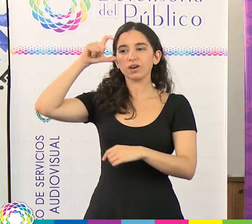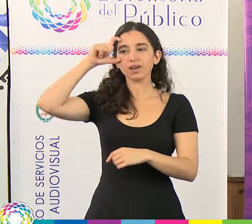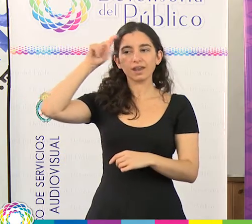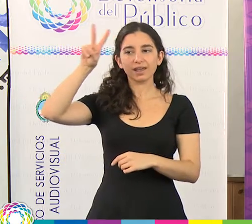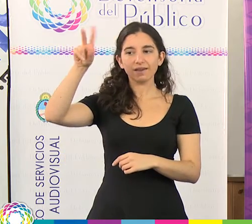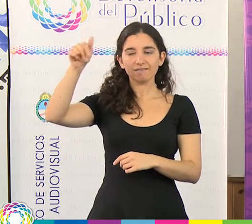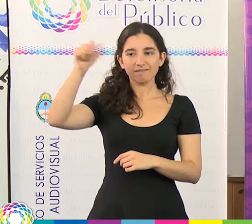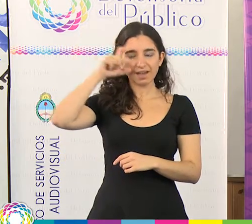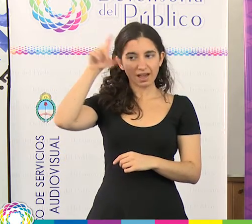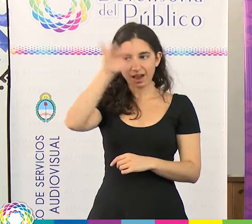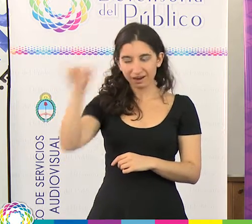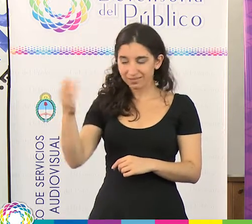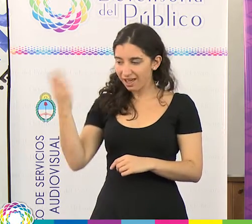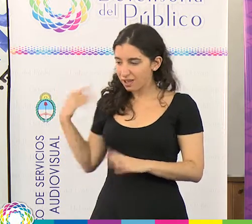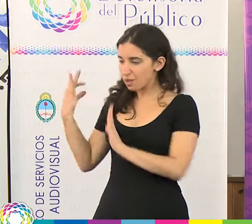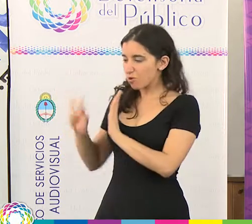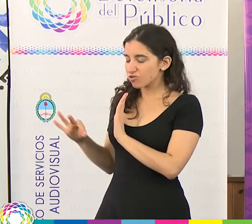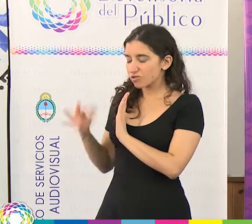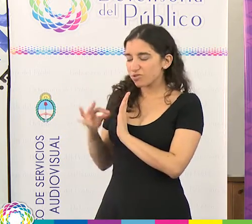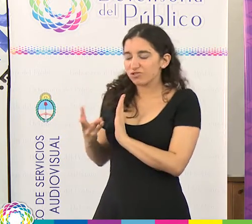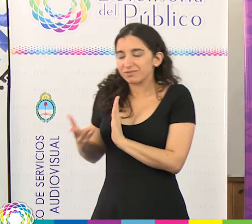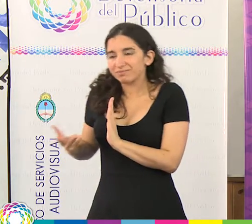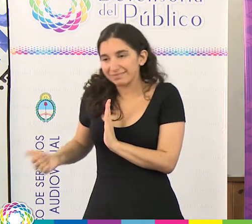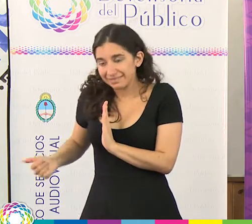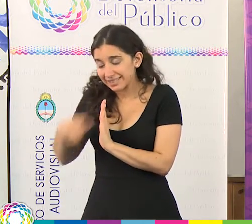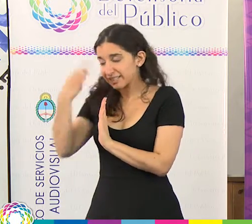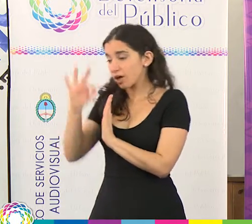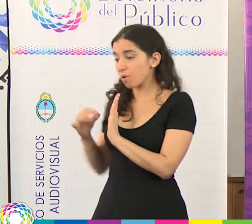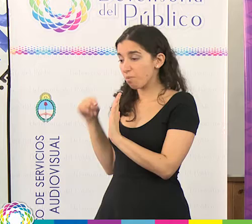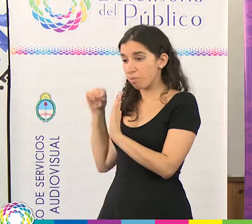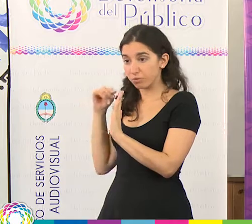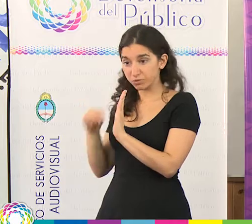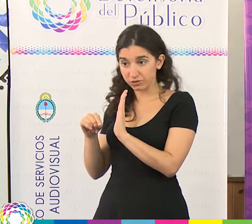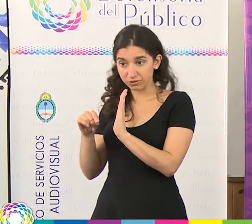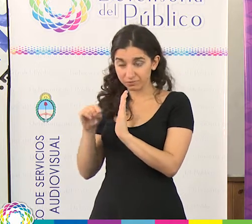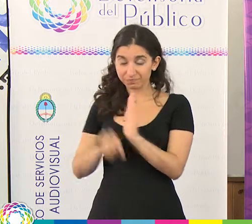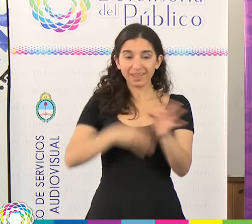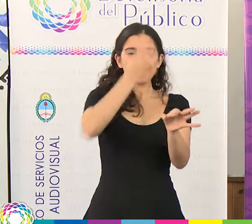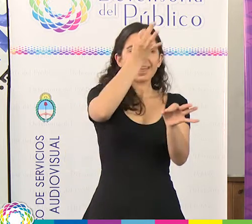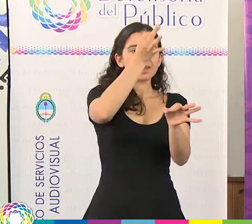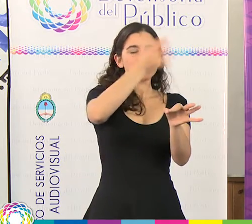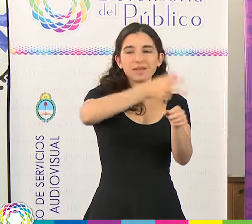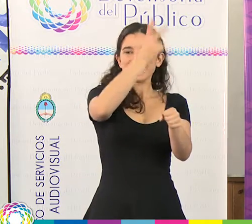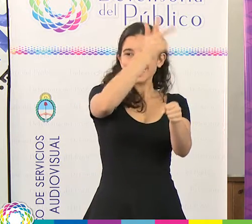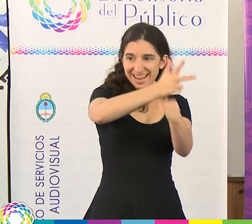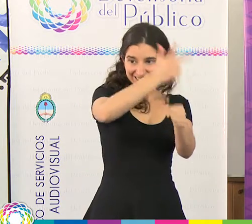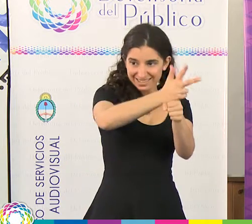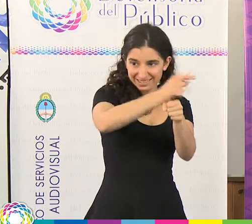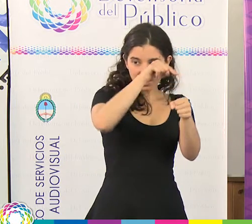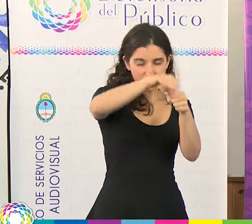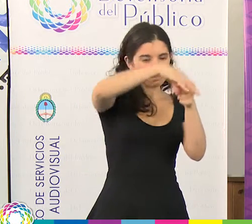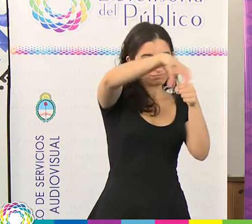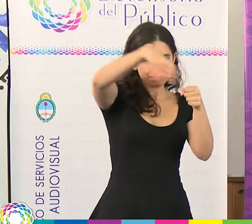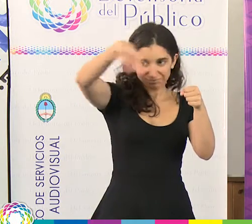que ya no sigue más, que es el proyecto de radios de institutos de educación superior dependiente del